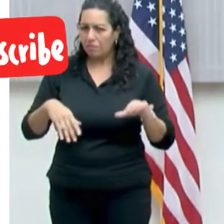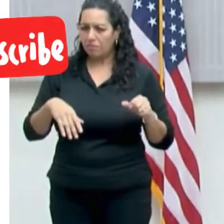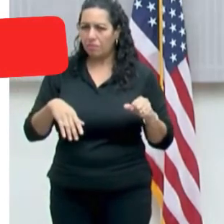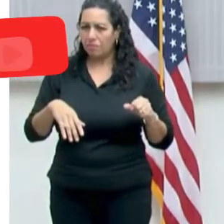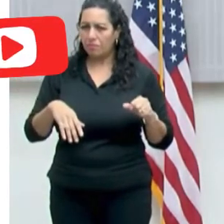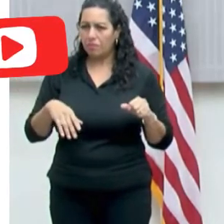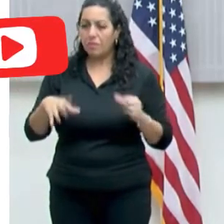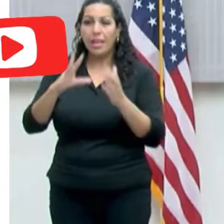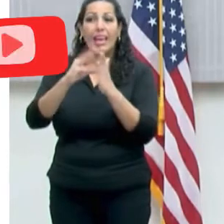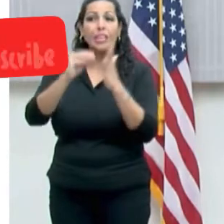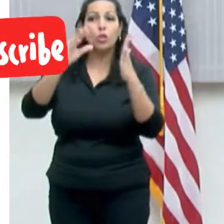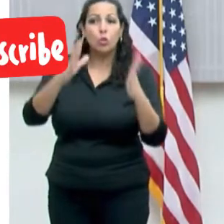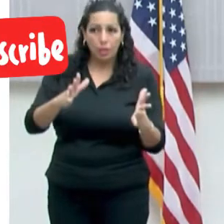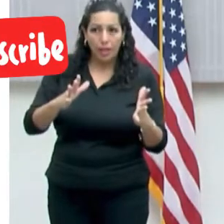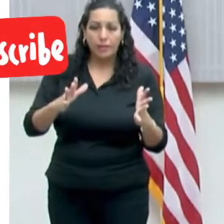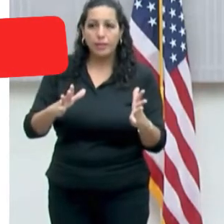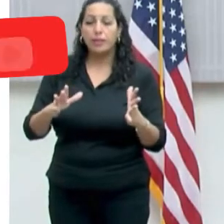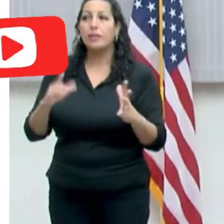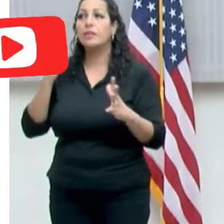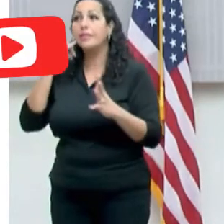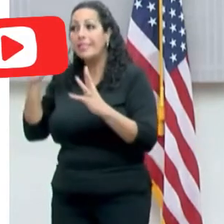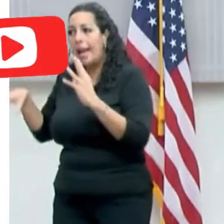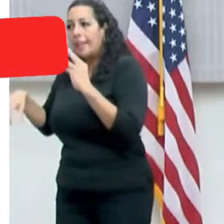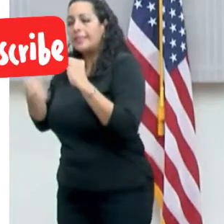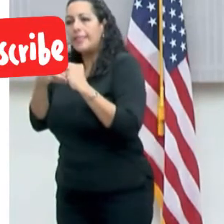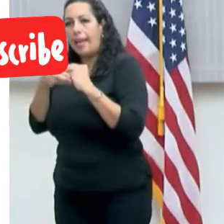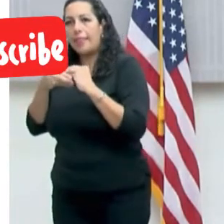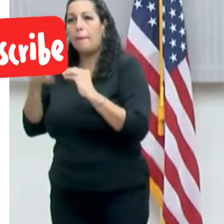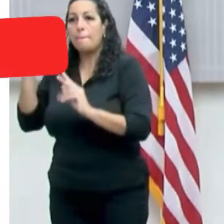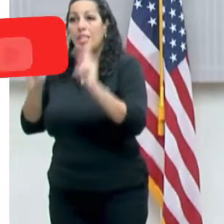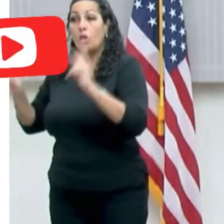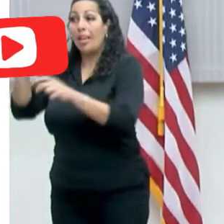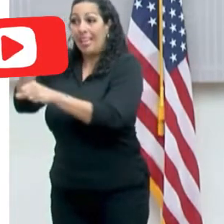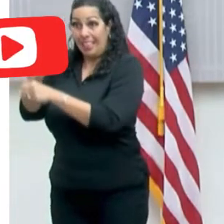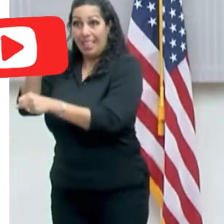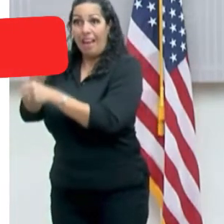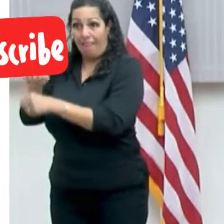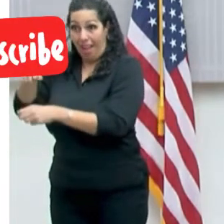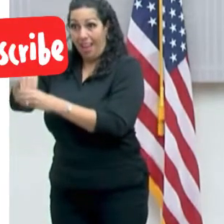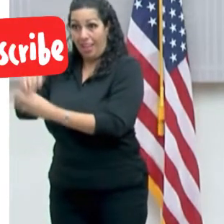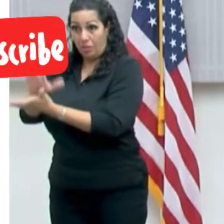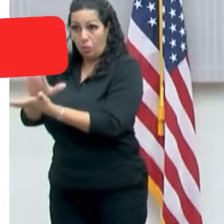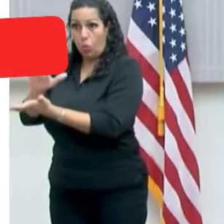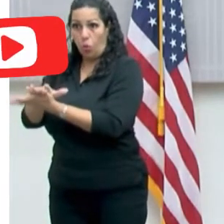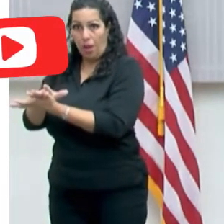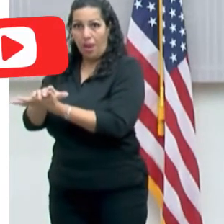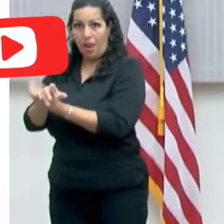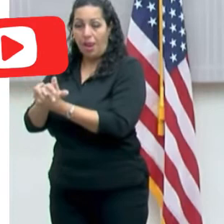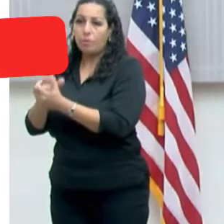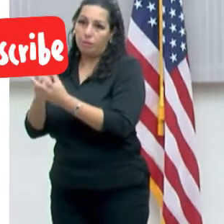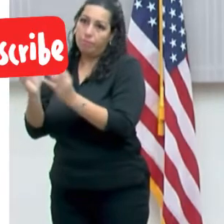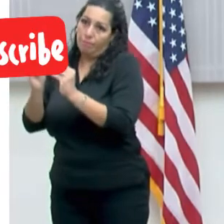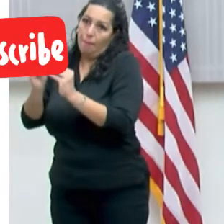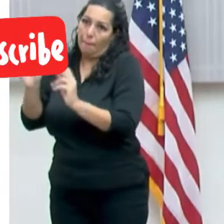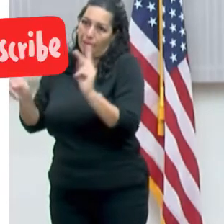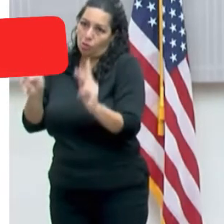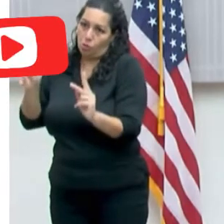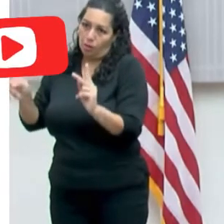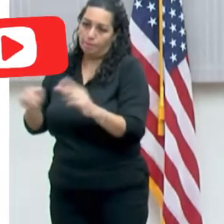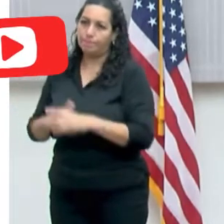entre estudiantes. Cuando añades personal que trabaja en las escuelas, pues el número aumenta.